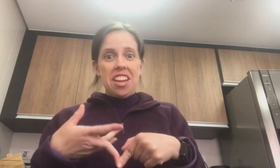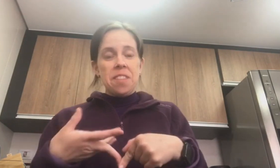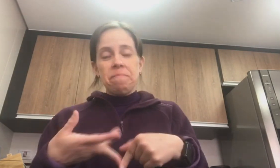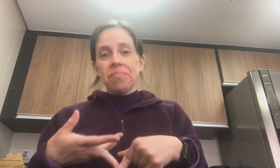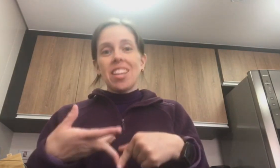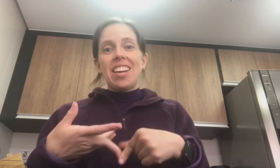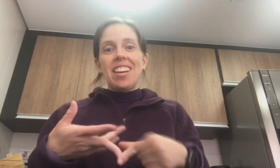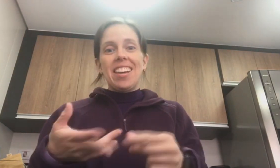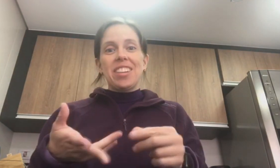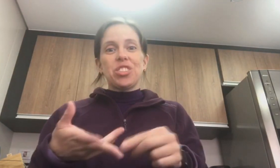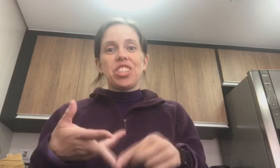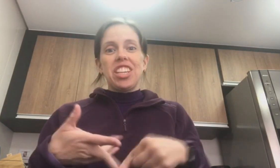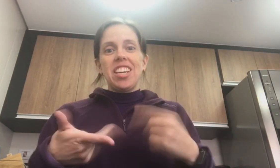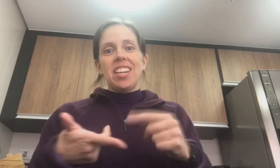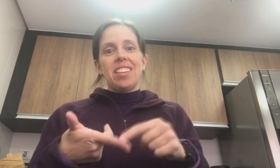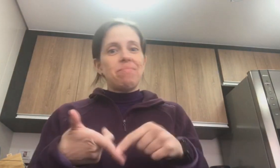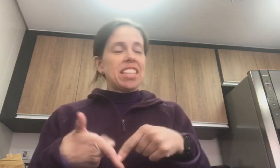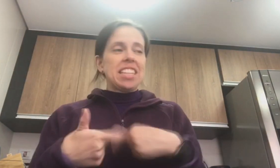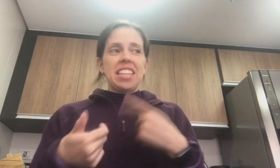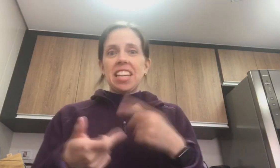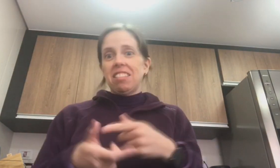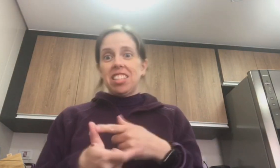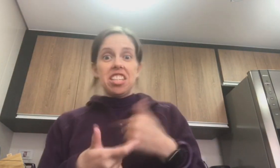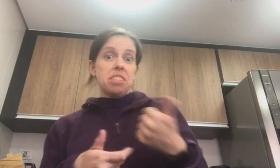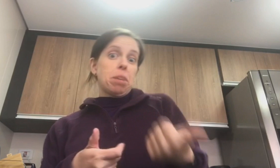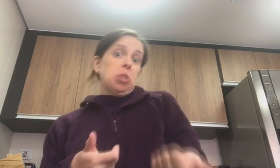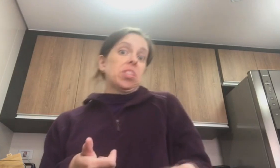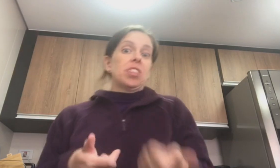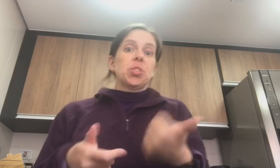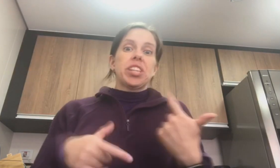cozinheira, passadeira, lavadeira, empacotadora.